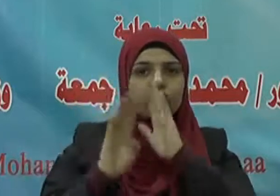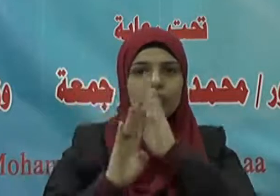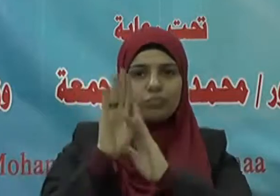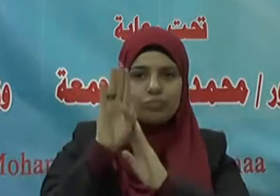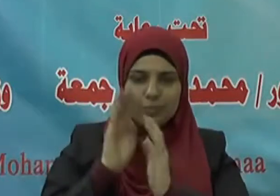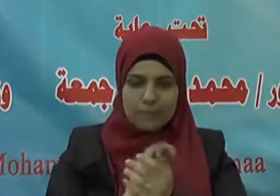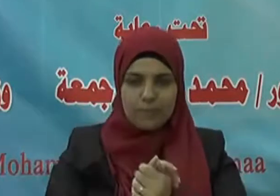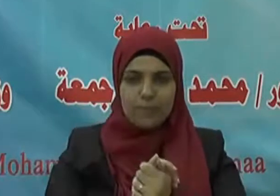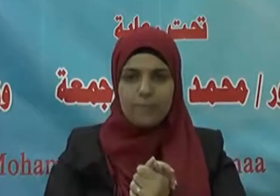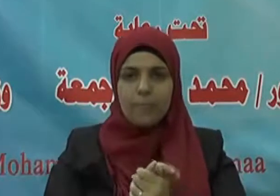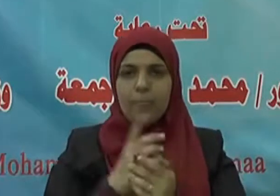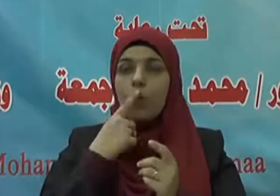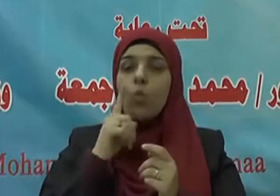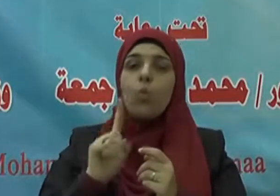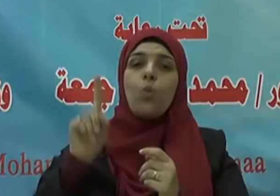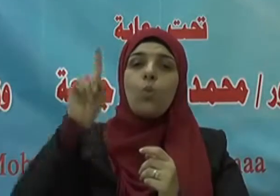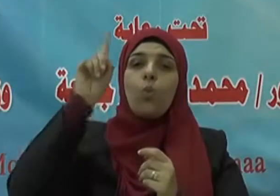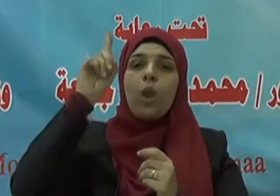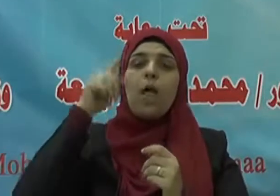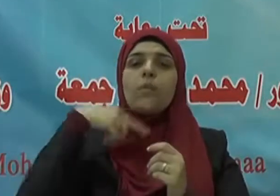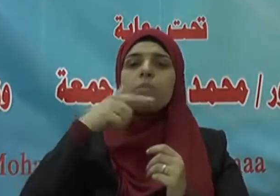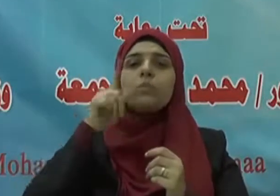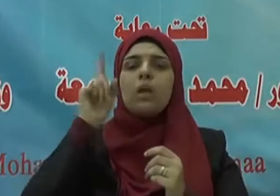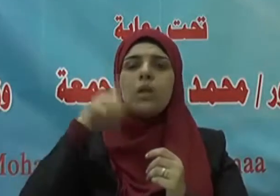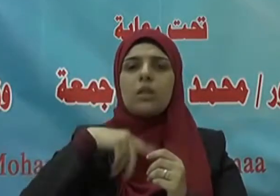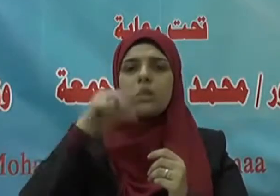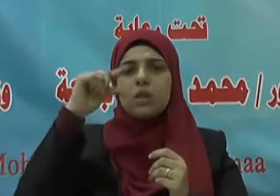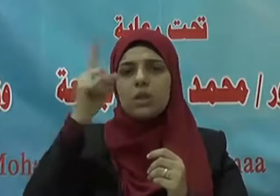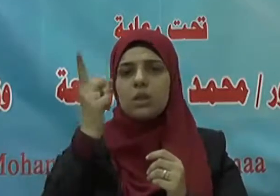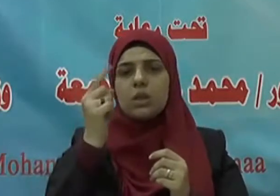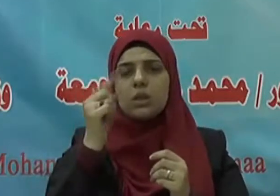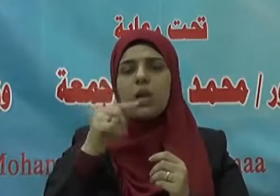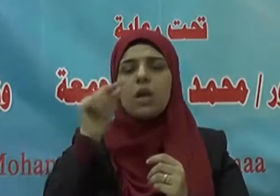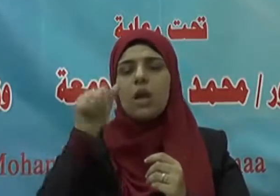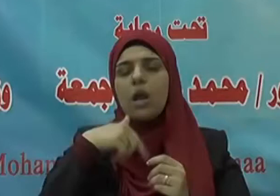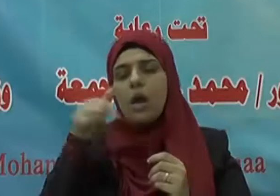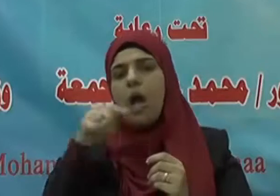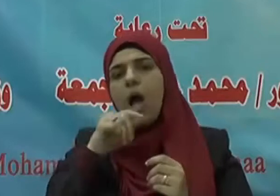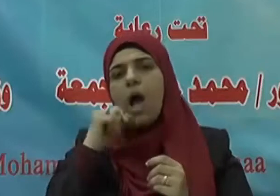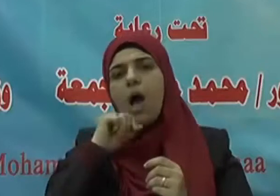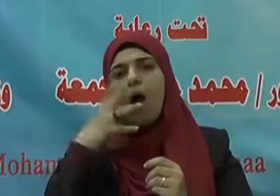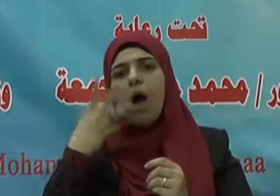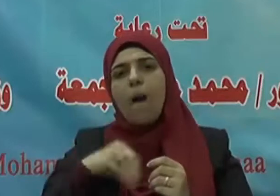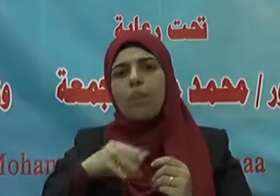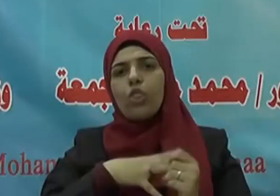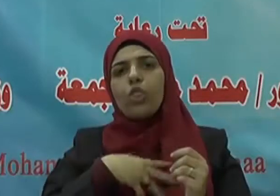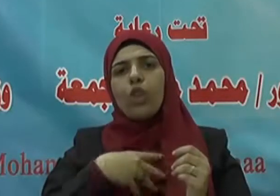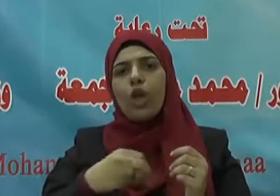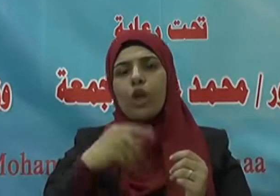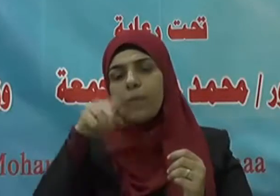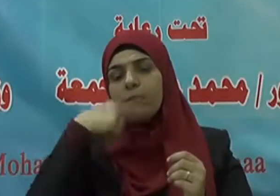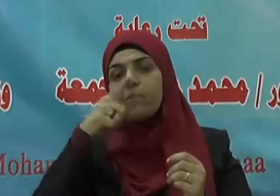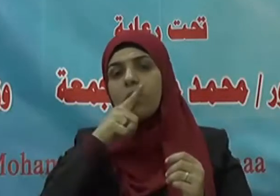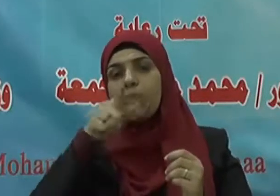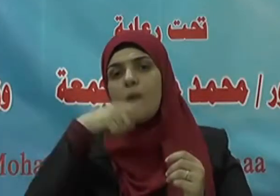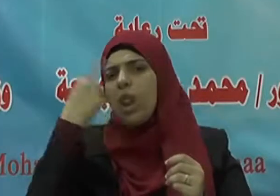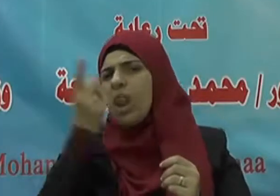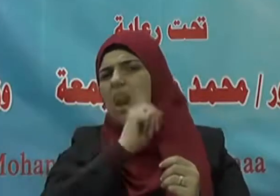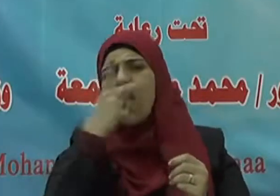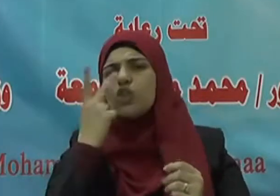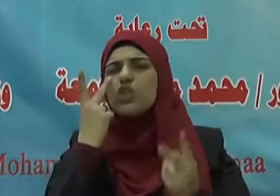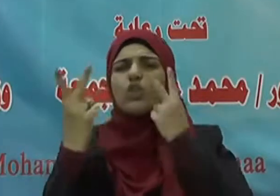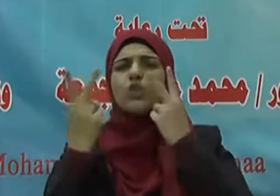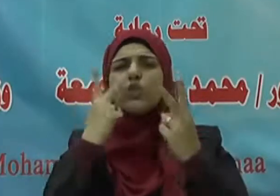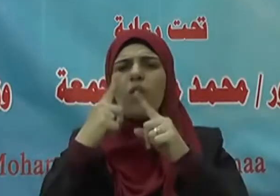ولله درأ بالطيب المتنبي في قوله ولم أر في